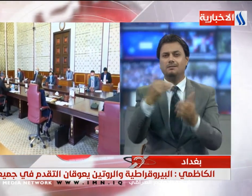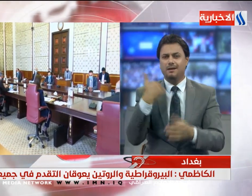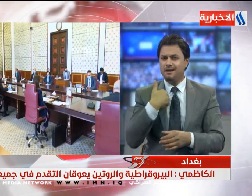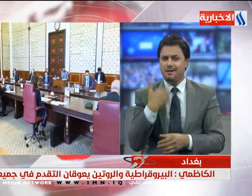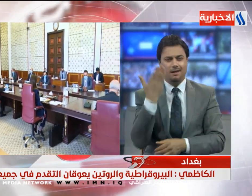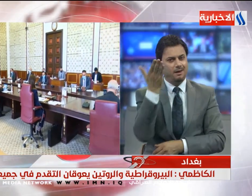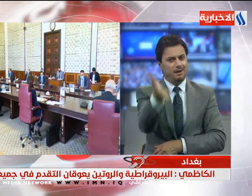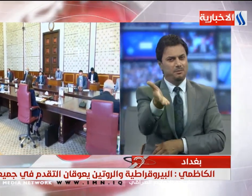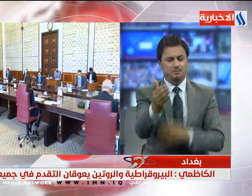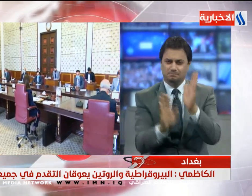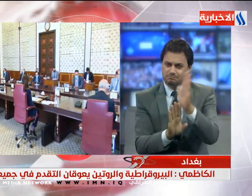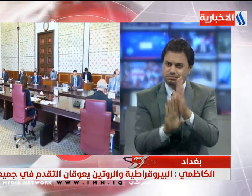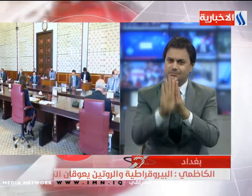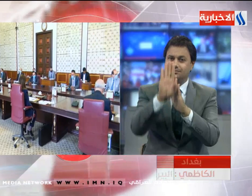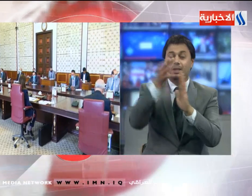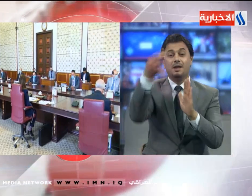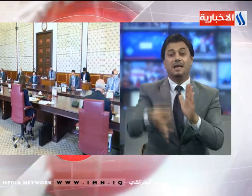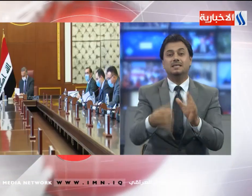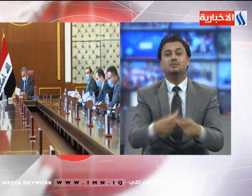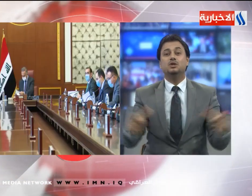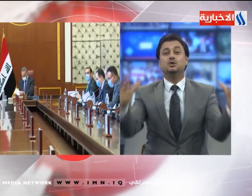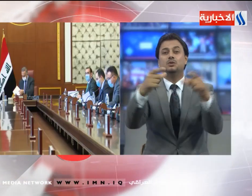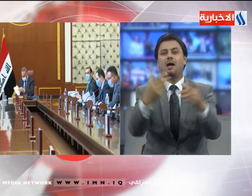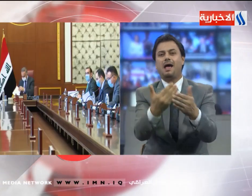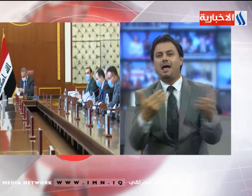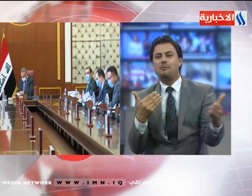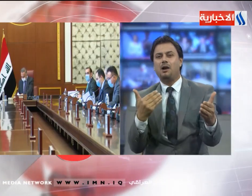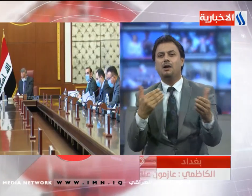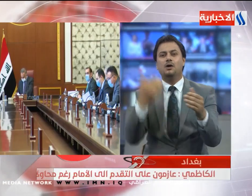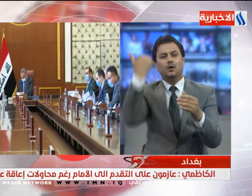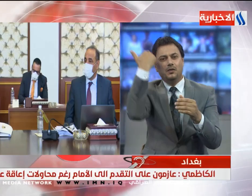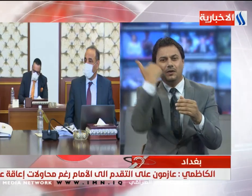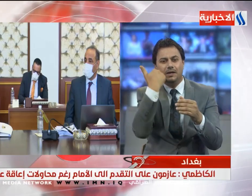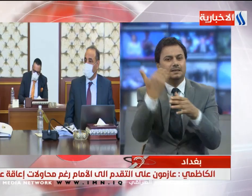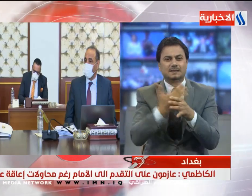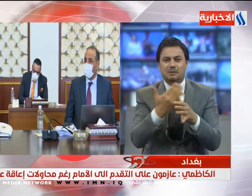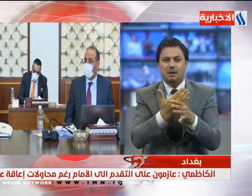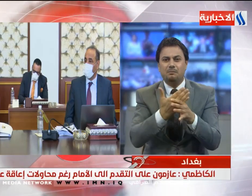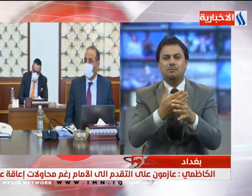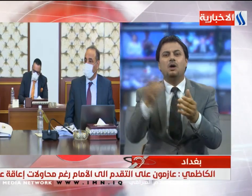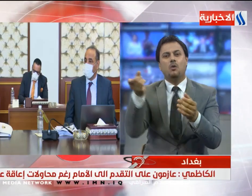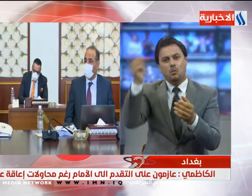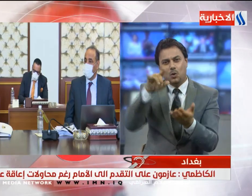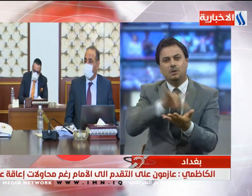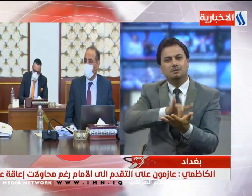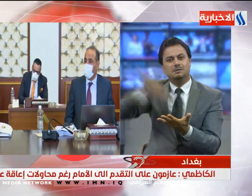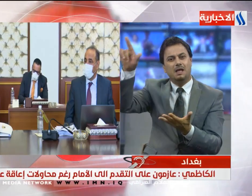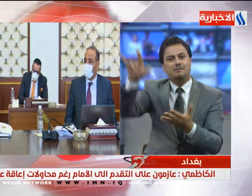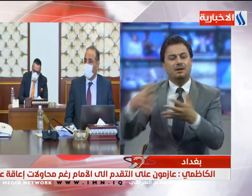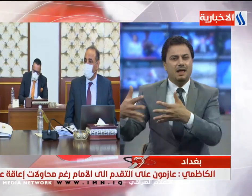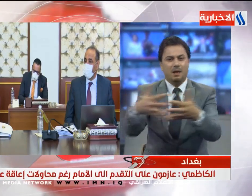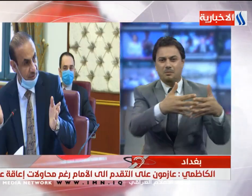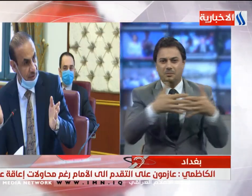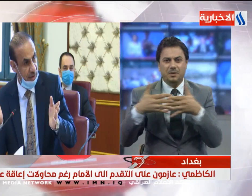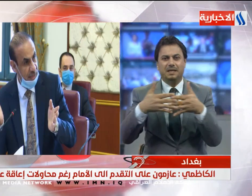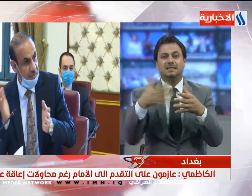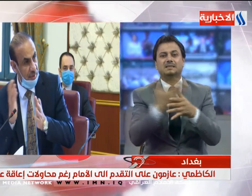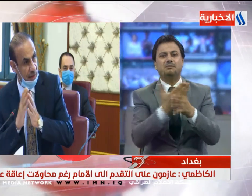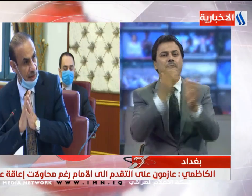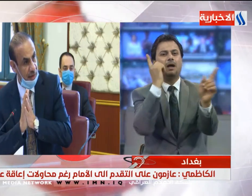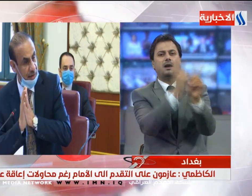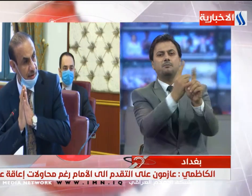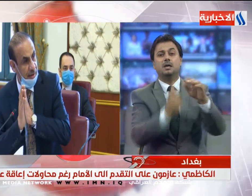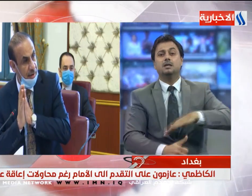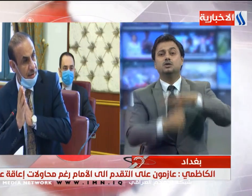ويأتنعقد الجلسة قبل يوم من موعدها لسفر رئيس مجلس الوزراء إلى واشنطن في زيارة رسمية للقاء